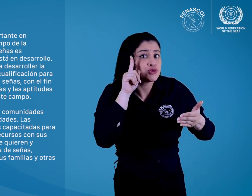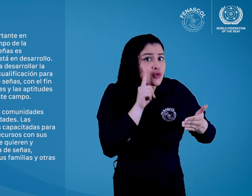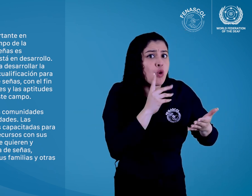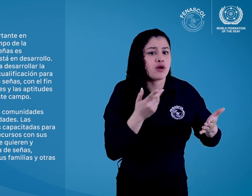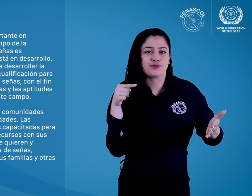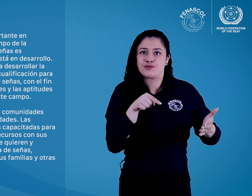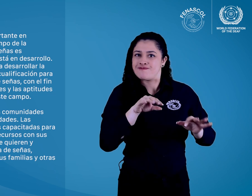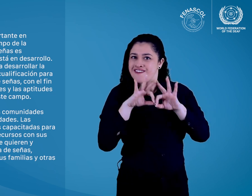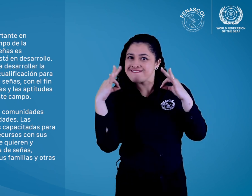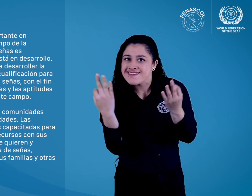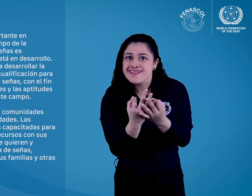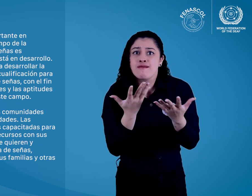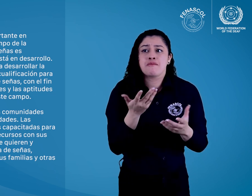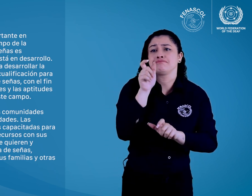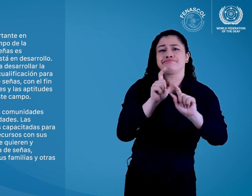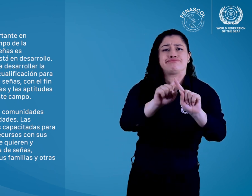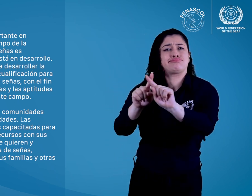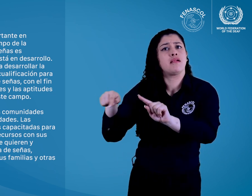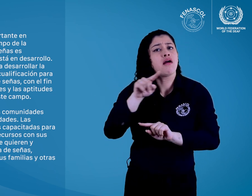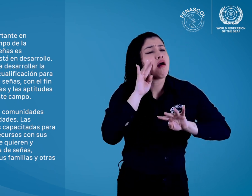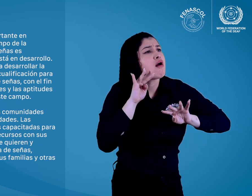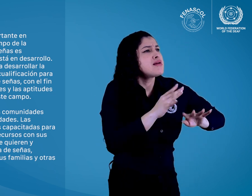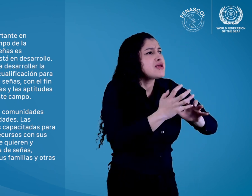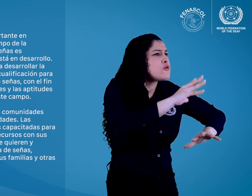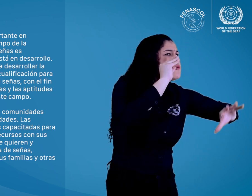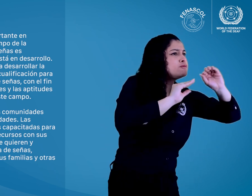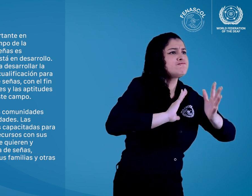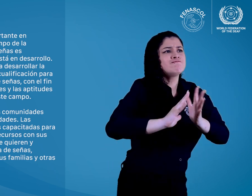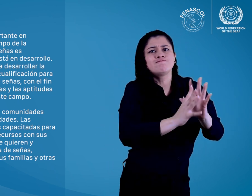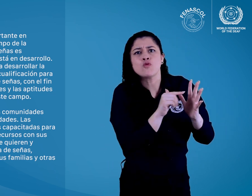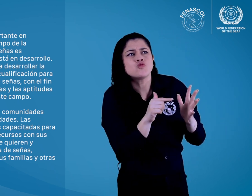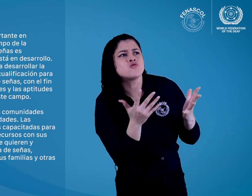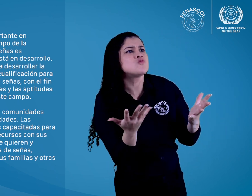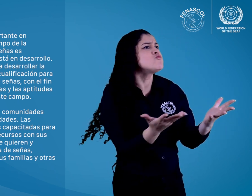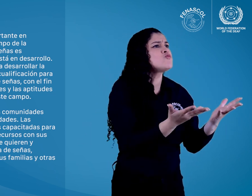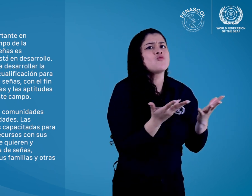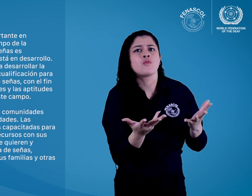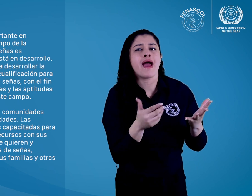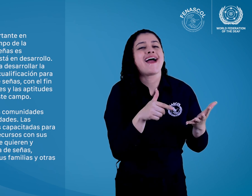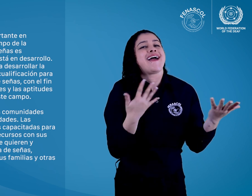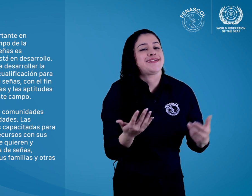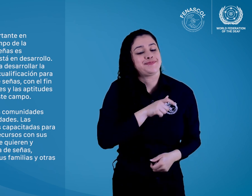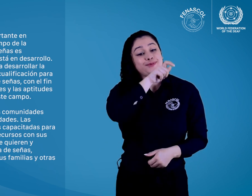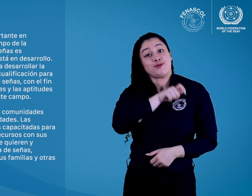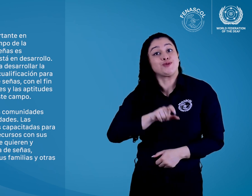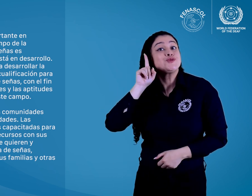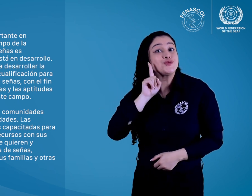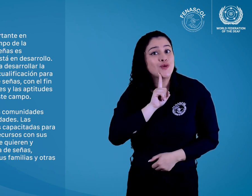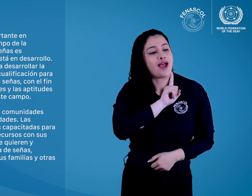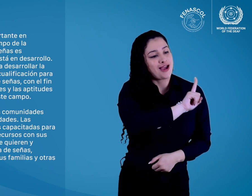con sus sociedades, con aquellos que quieren y necesitan aprender la lengua de señas, incluidos los niños